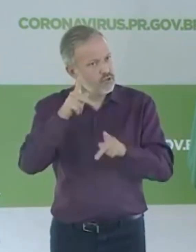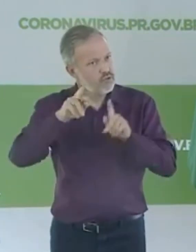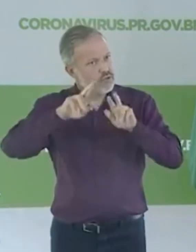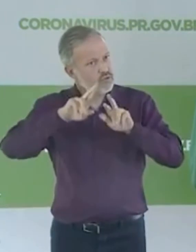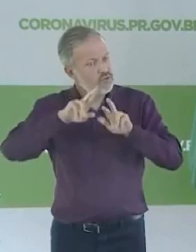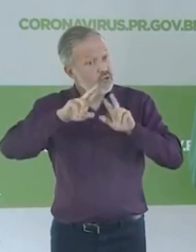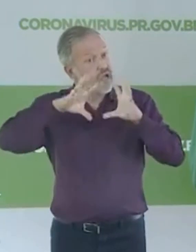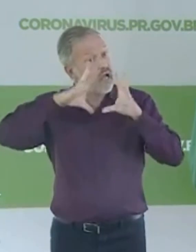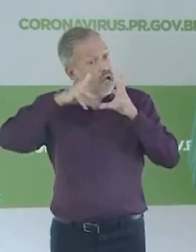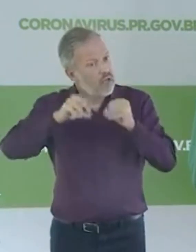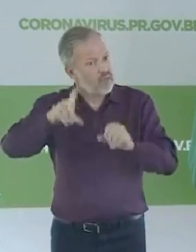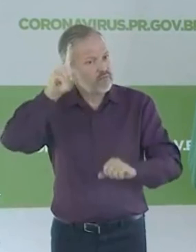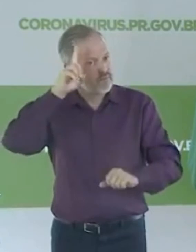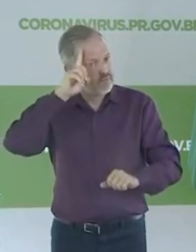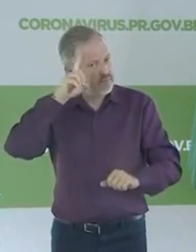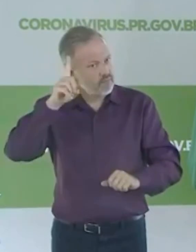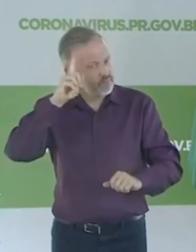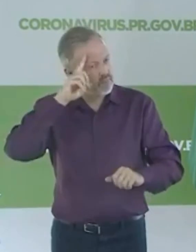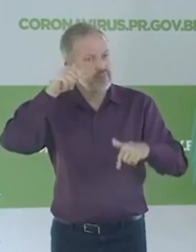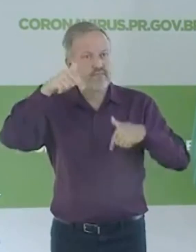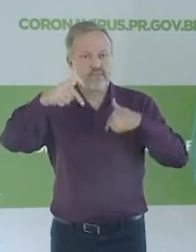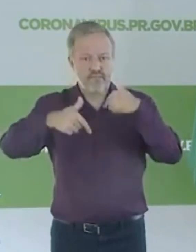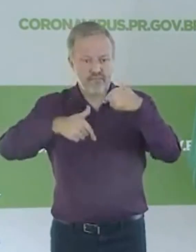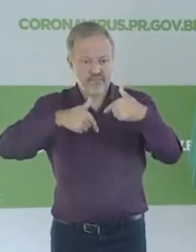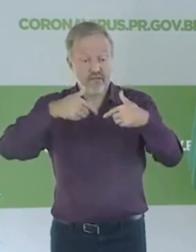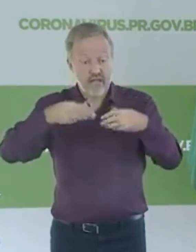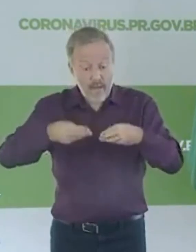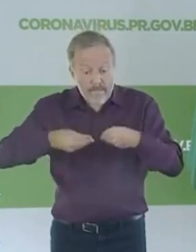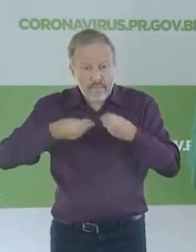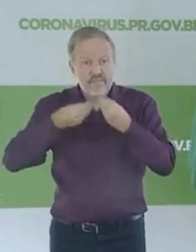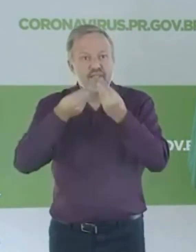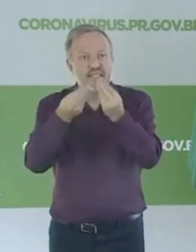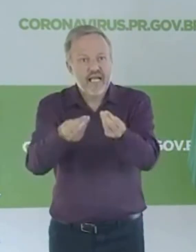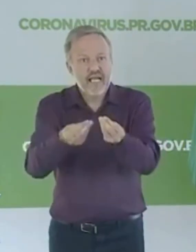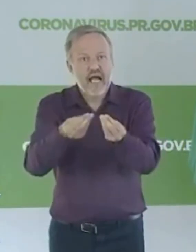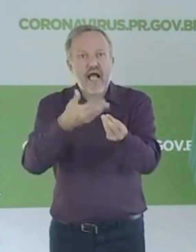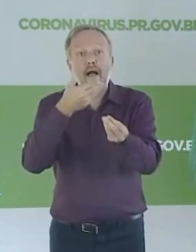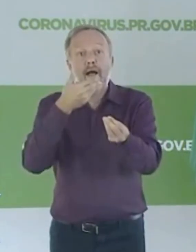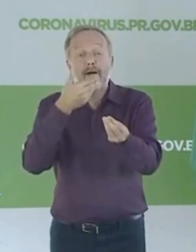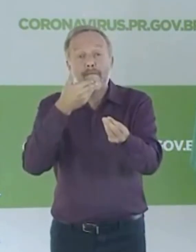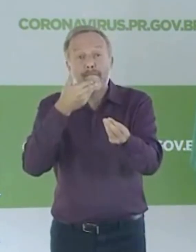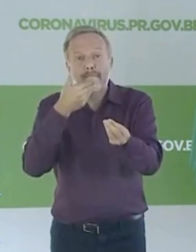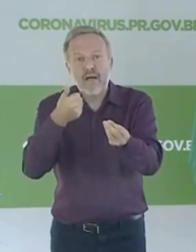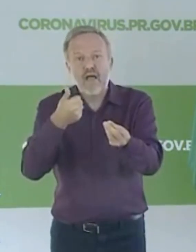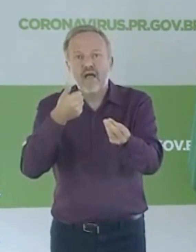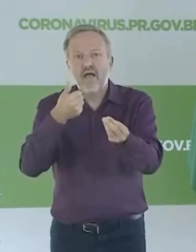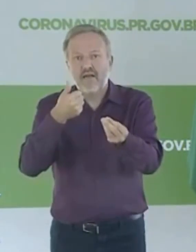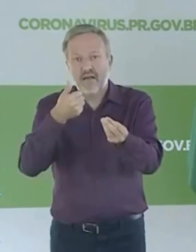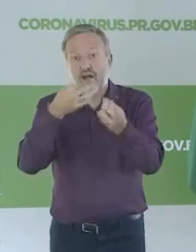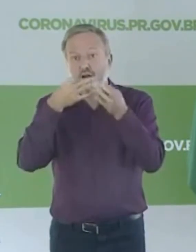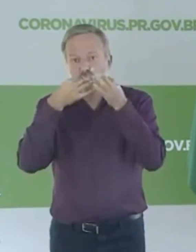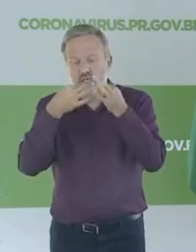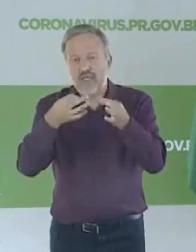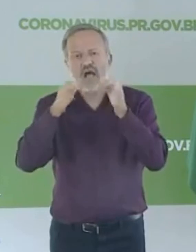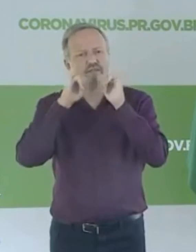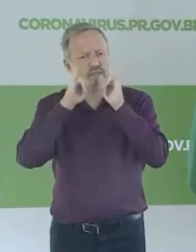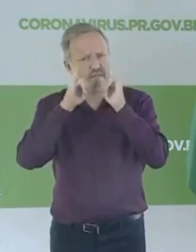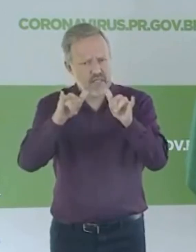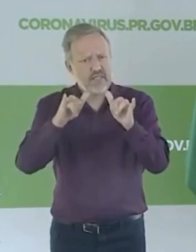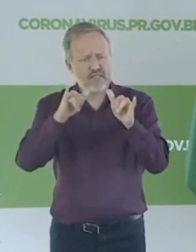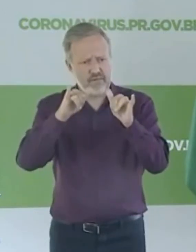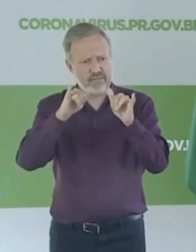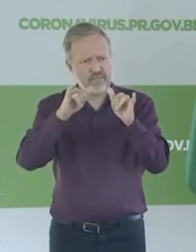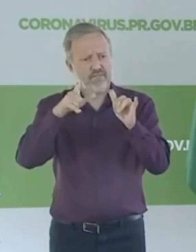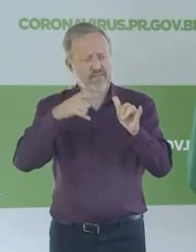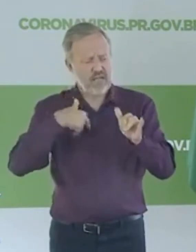os dias trabalhando para poder dar a melhor resposta para esse enfrentamento e nós vamos dar. Tenho certeza que o Paraná vai sair